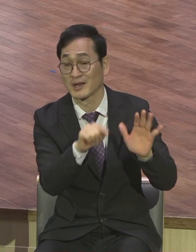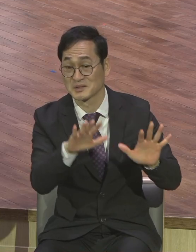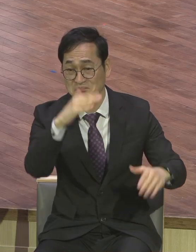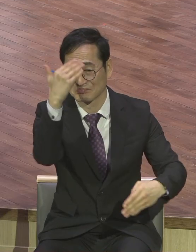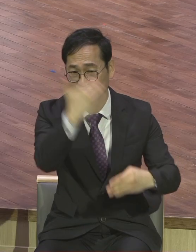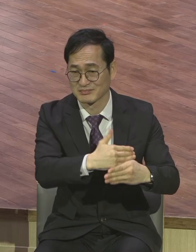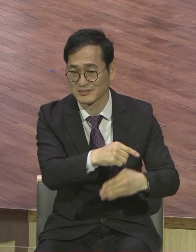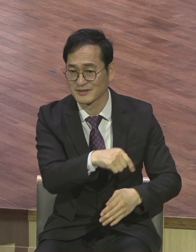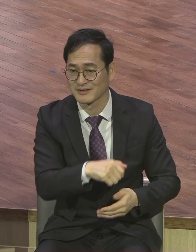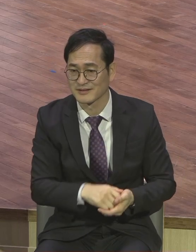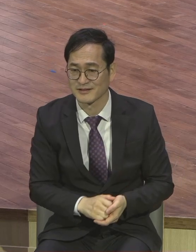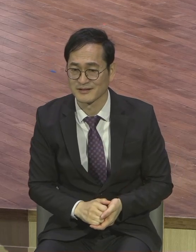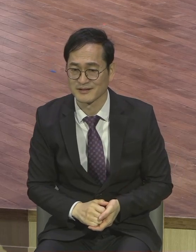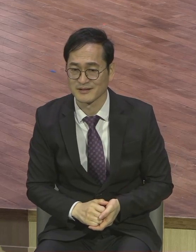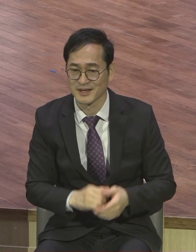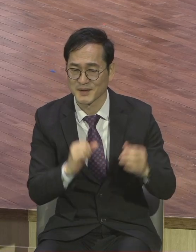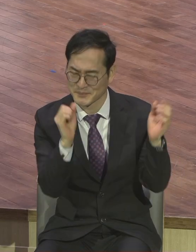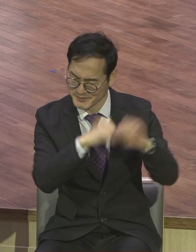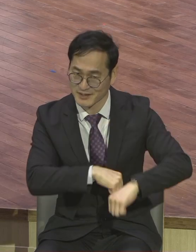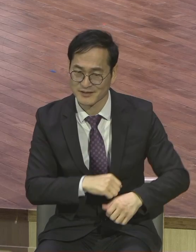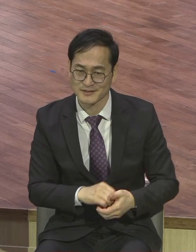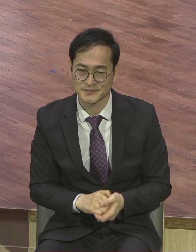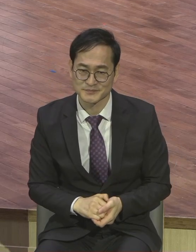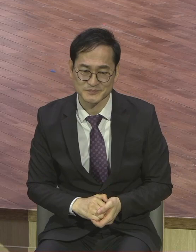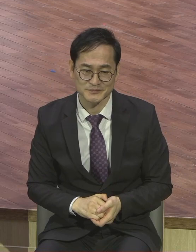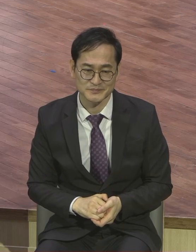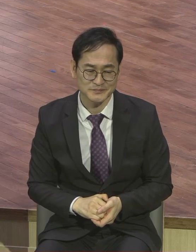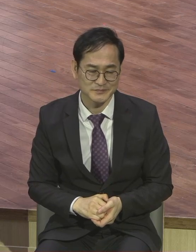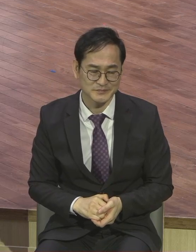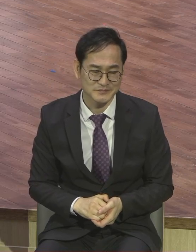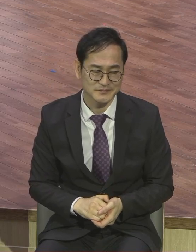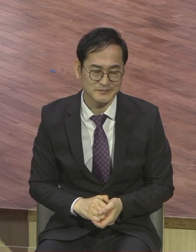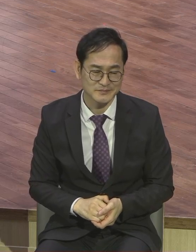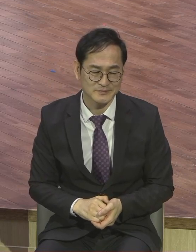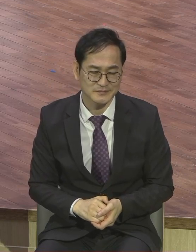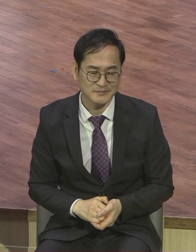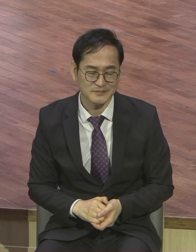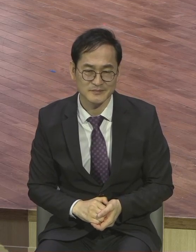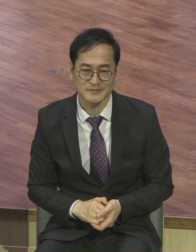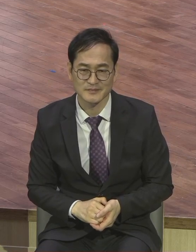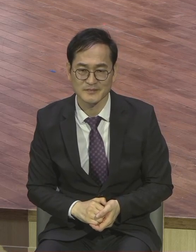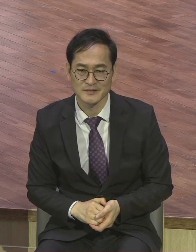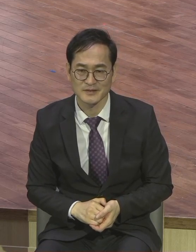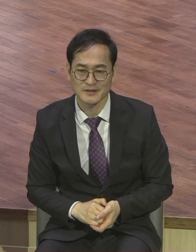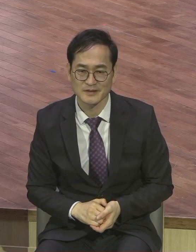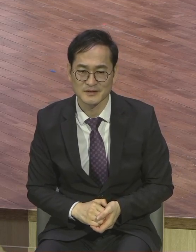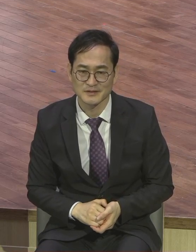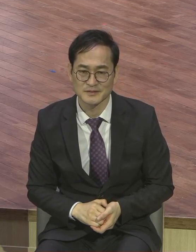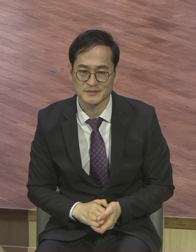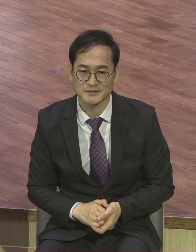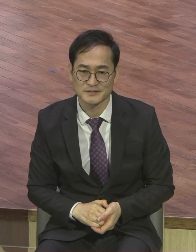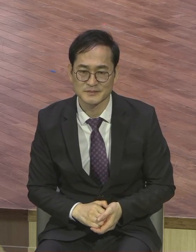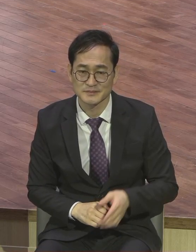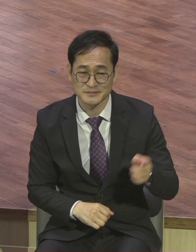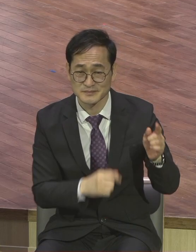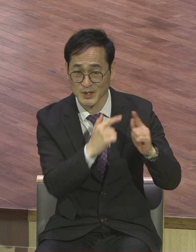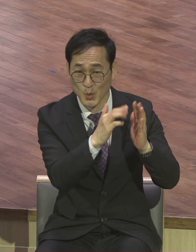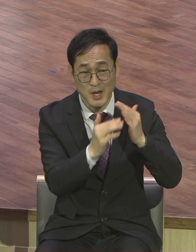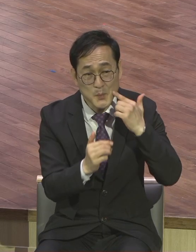세계에 조영기 목사부터 역량을 담대교 목사를 안 받은 사람 거의 없어요. 막 할 수 있다.